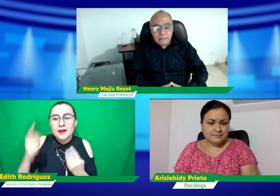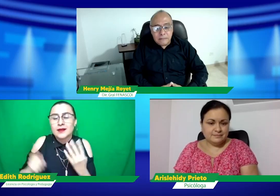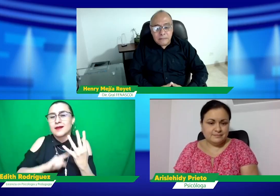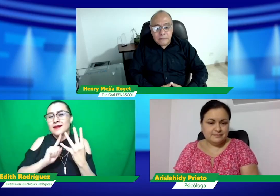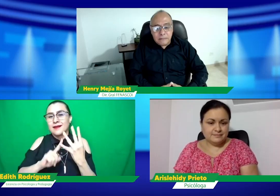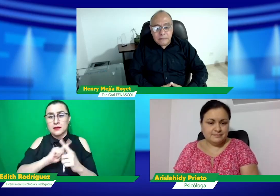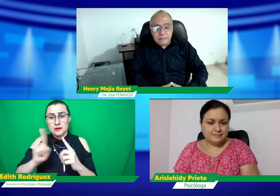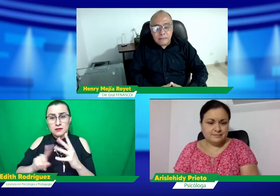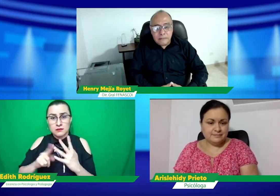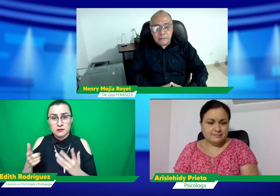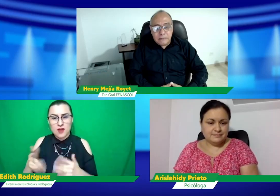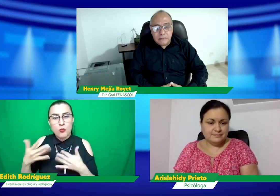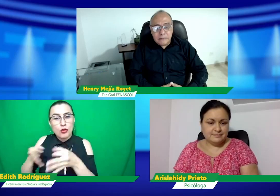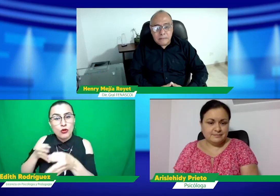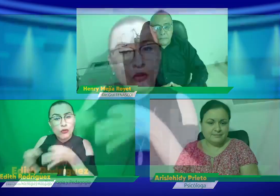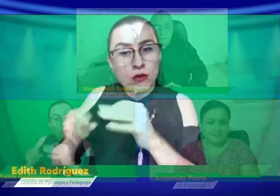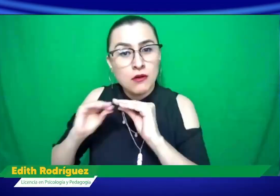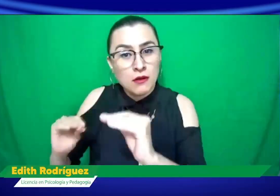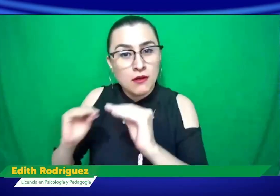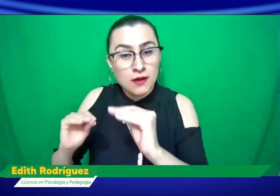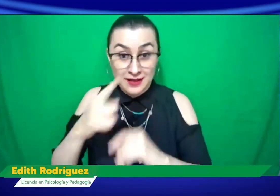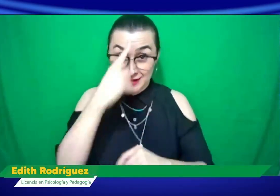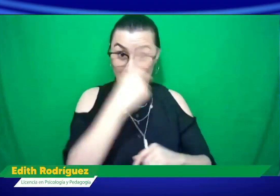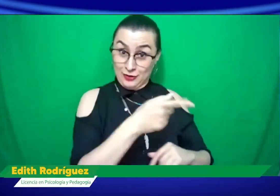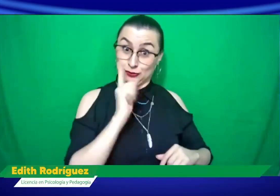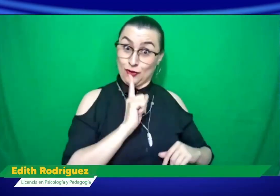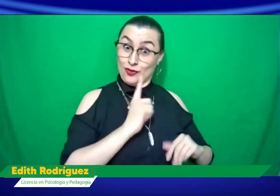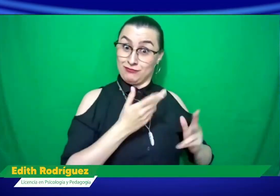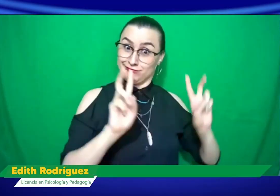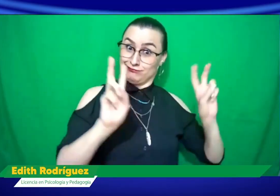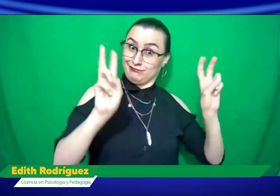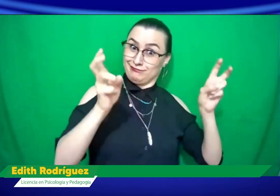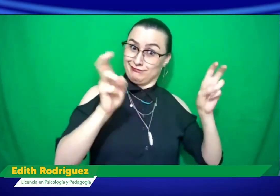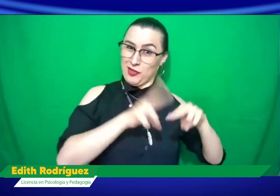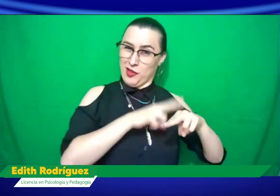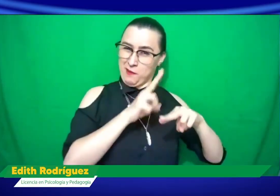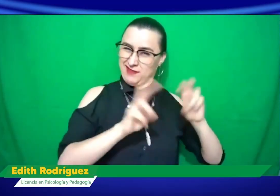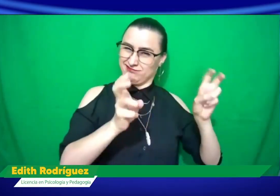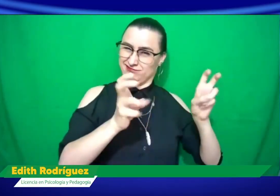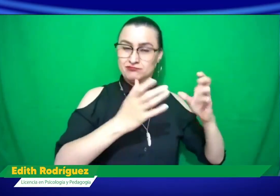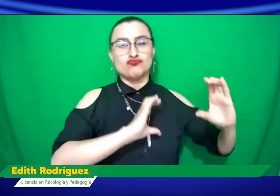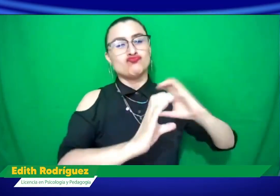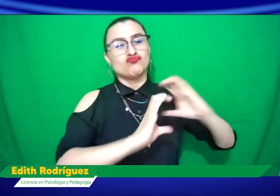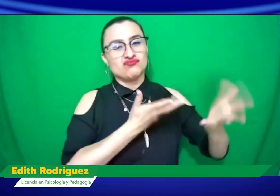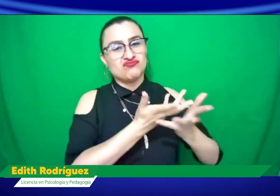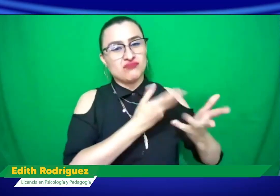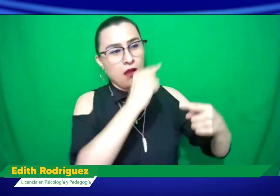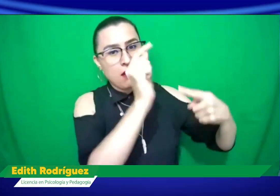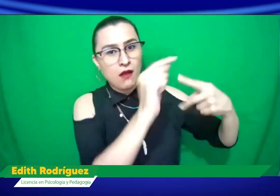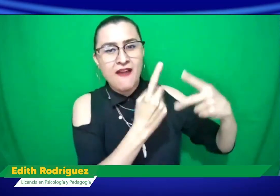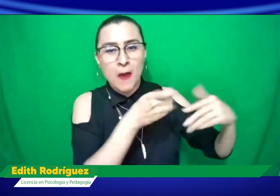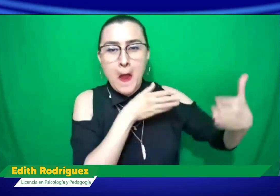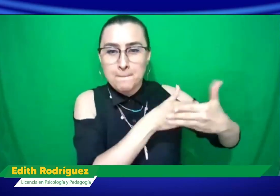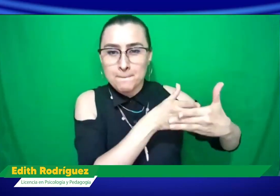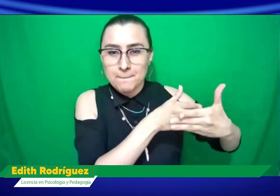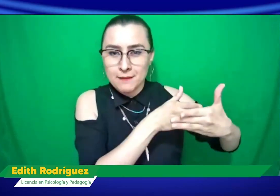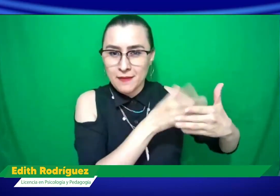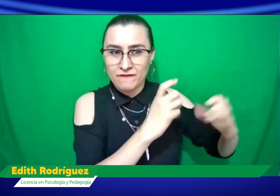o con algún tipo de discapacidad cognitiva asociada. Entonces, como dicen a veces las